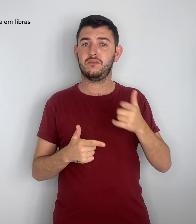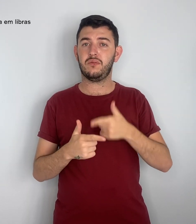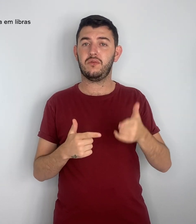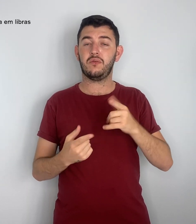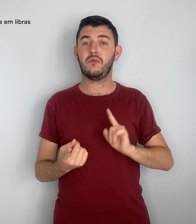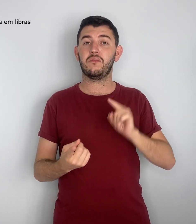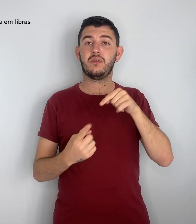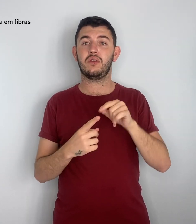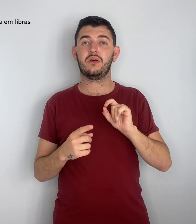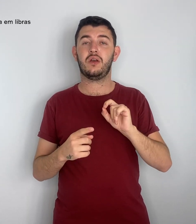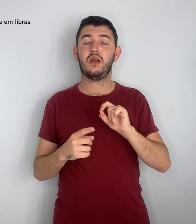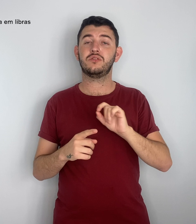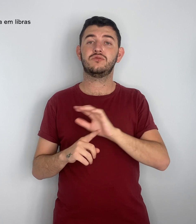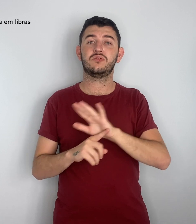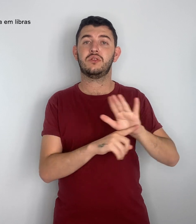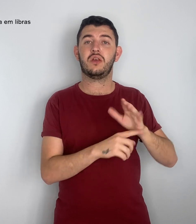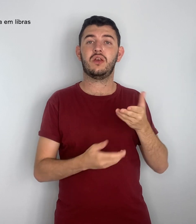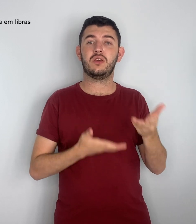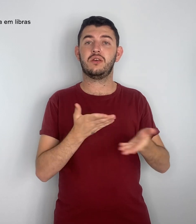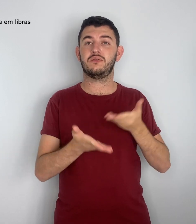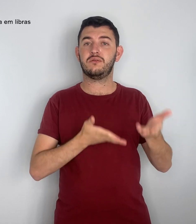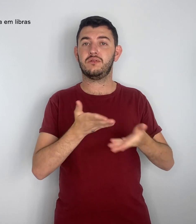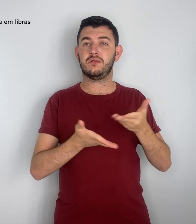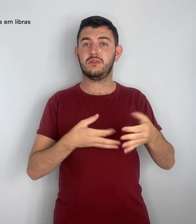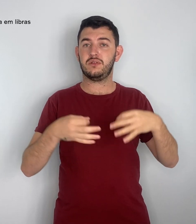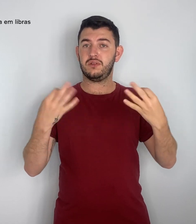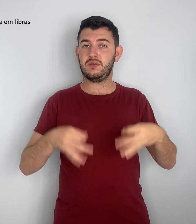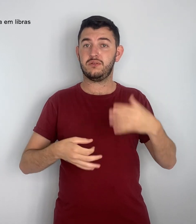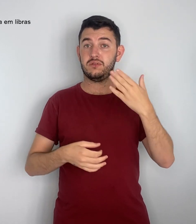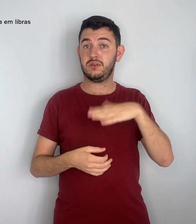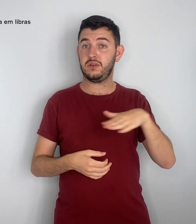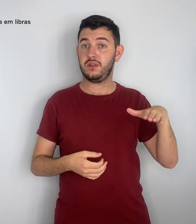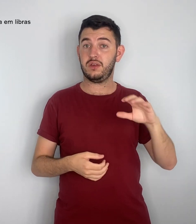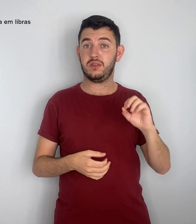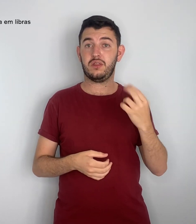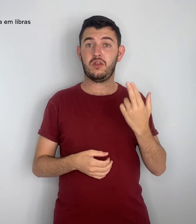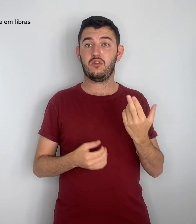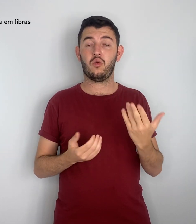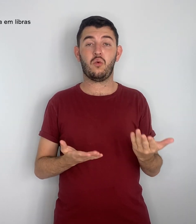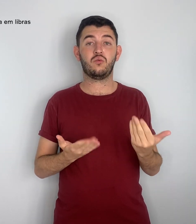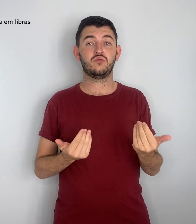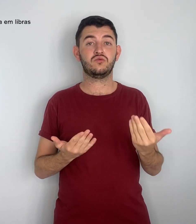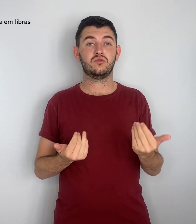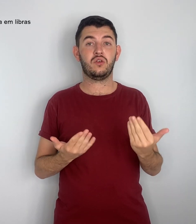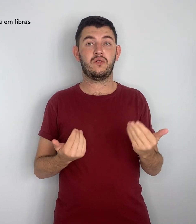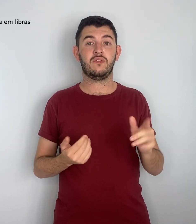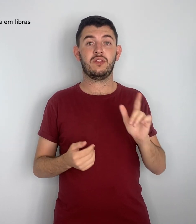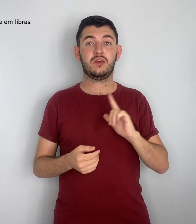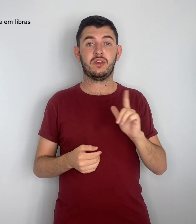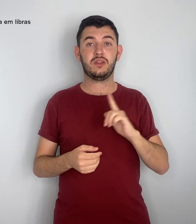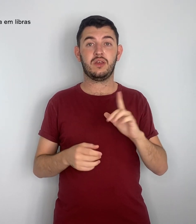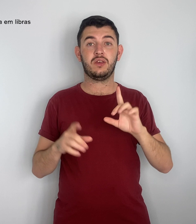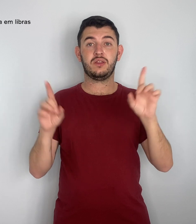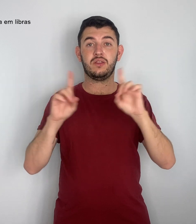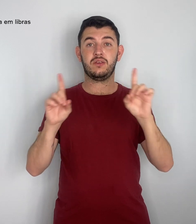adequadamente crianças e adolescentes com deficiência, transtorno do espectro